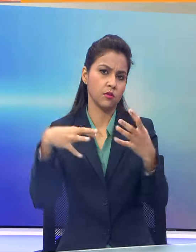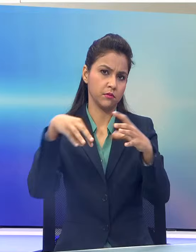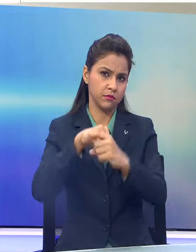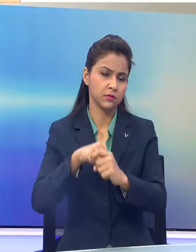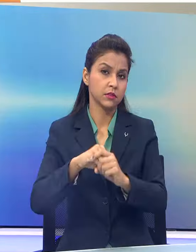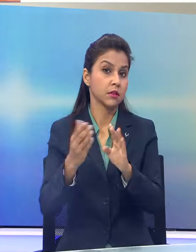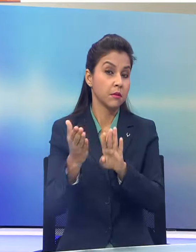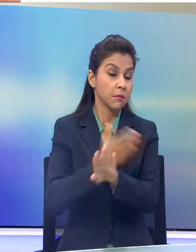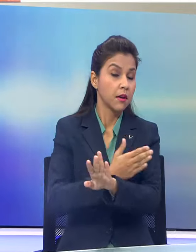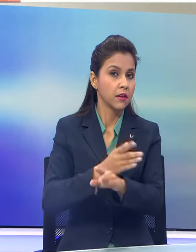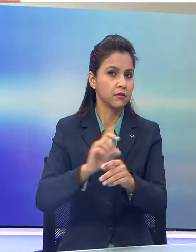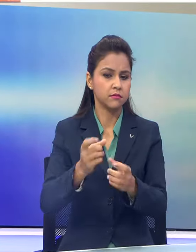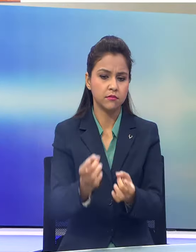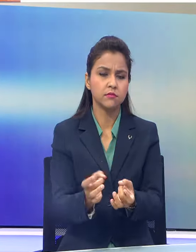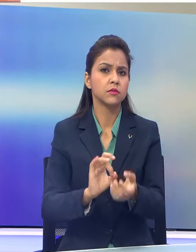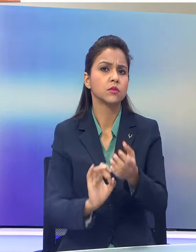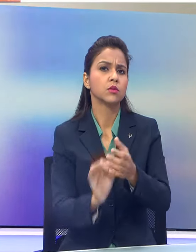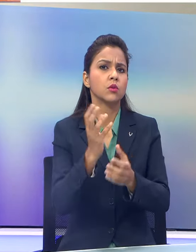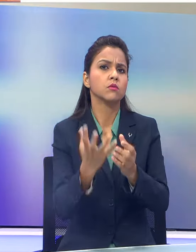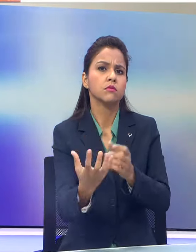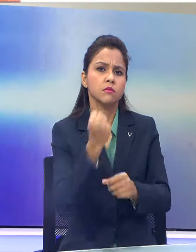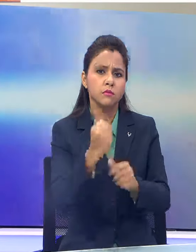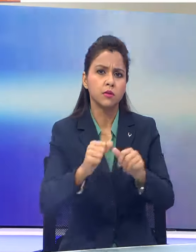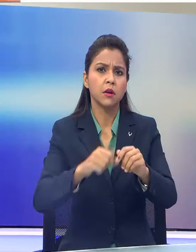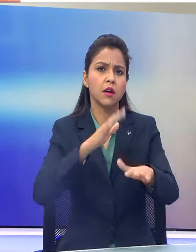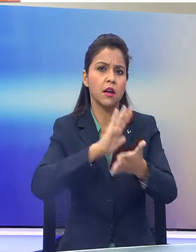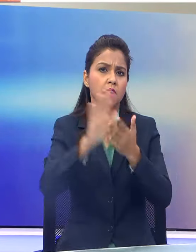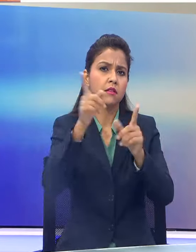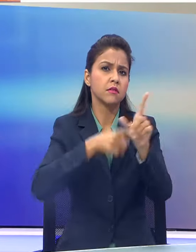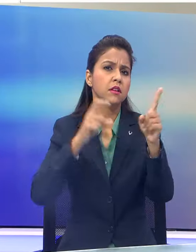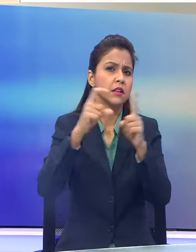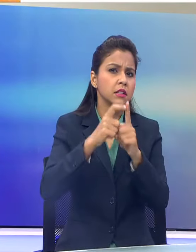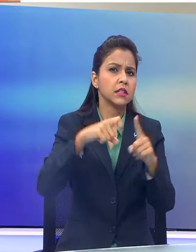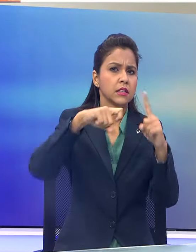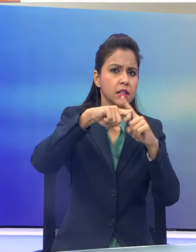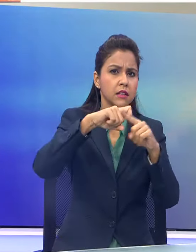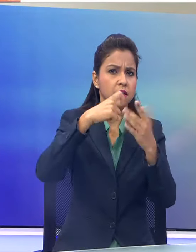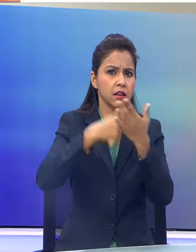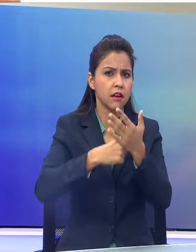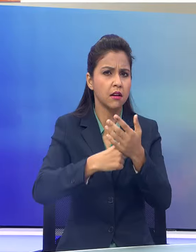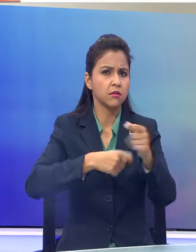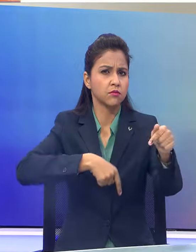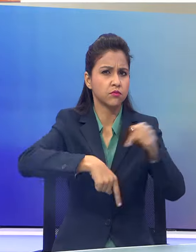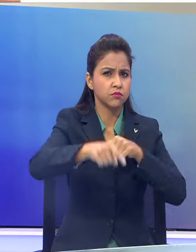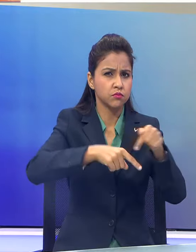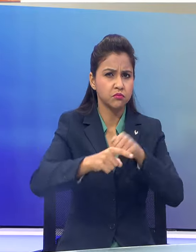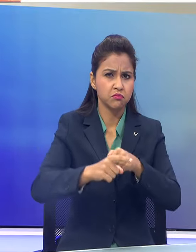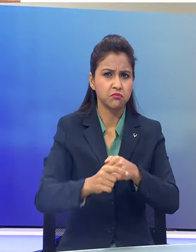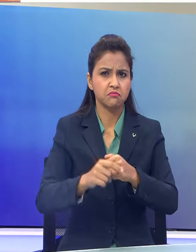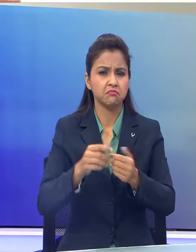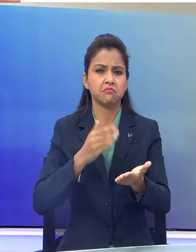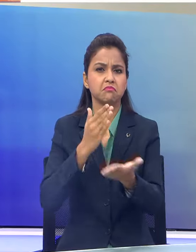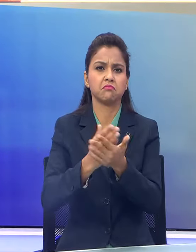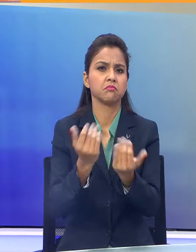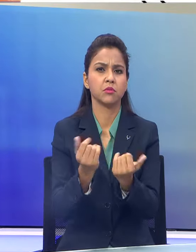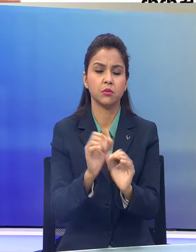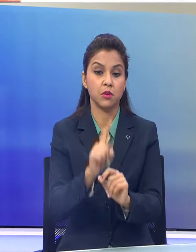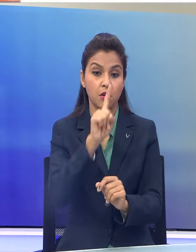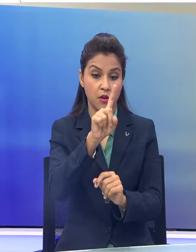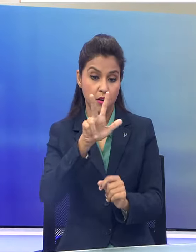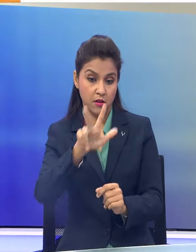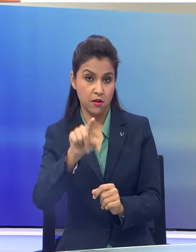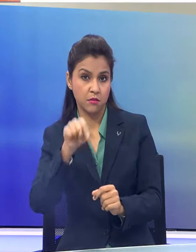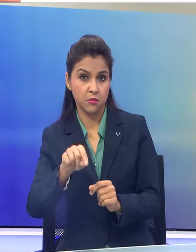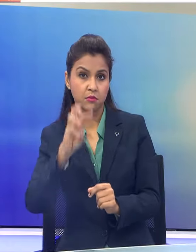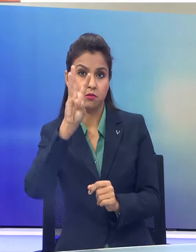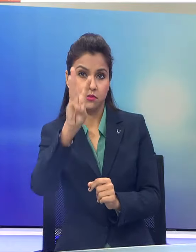टॉस जीत कर पहले बल्ले बासी करने उत्री सन्राइजर्स हैदराबाद की टीम केकियार की गेन बासों के सामने नहीं टिक पाई और 18.3